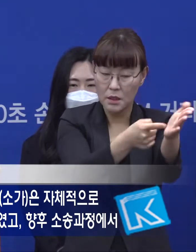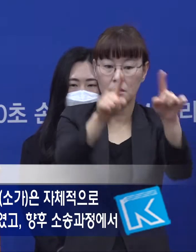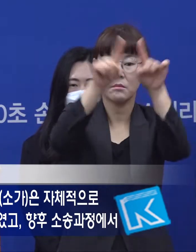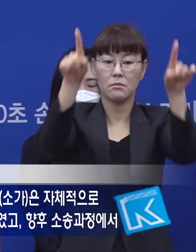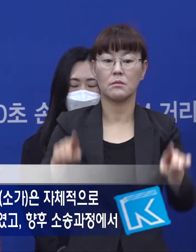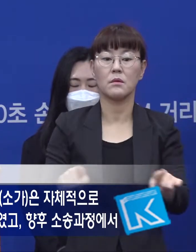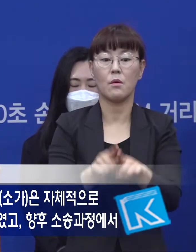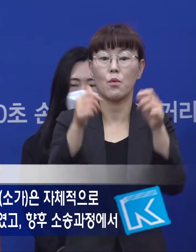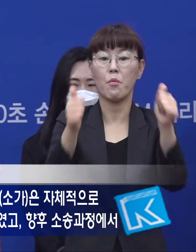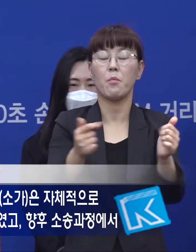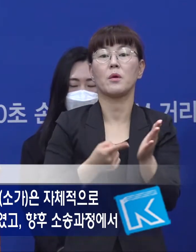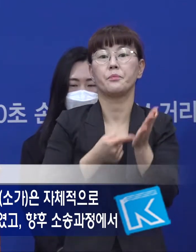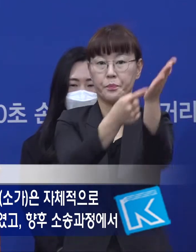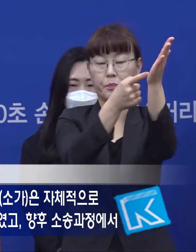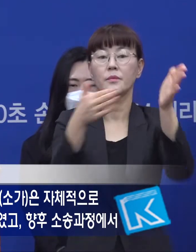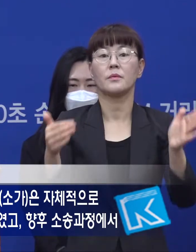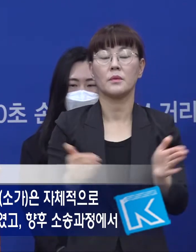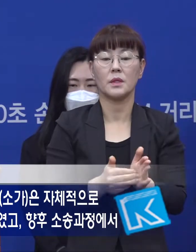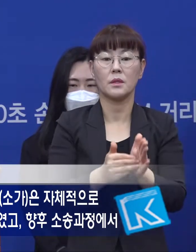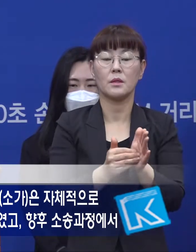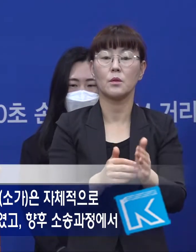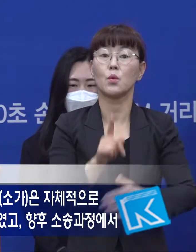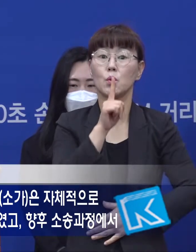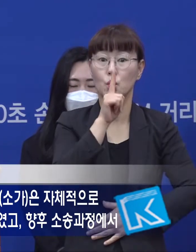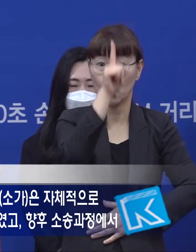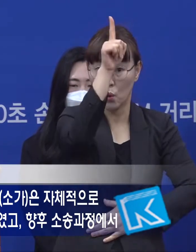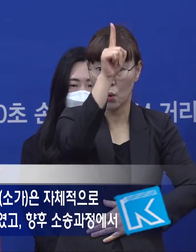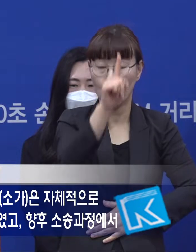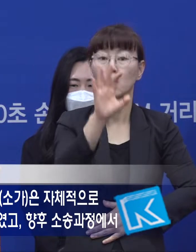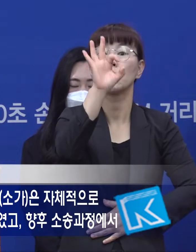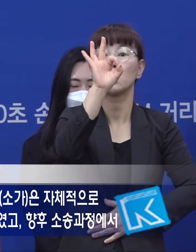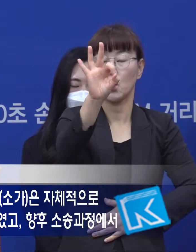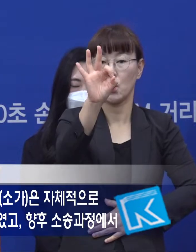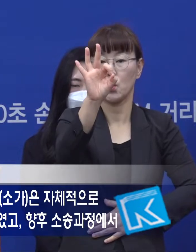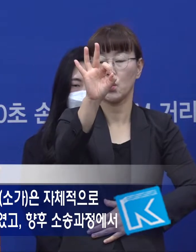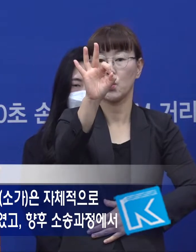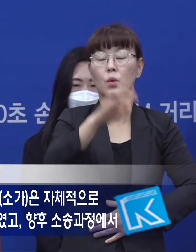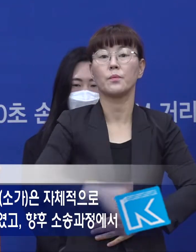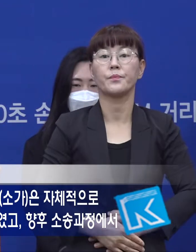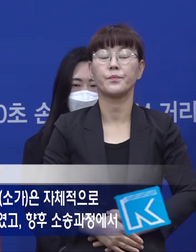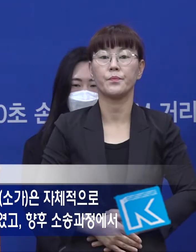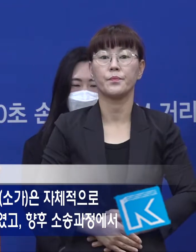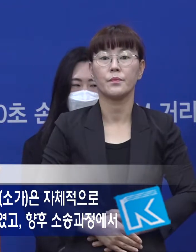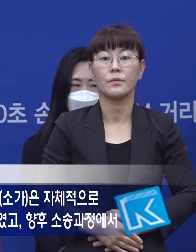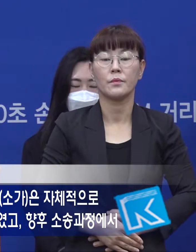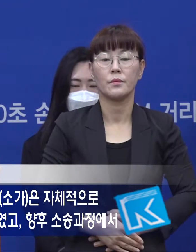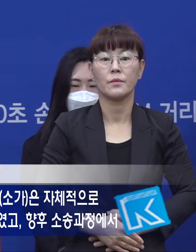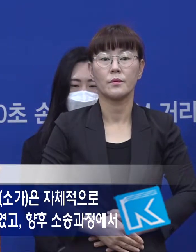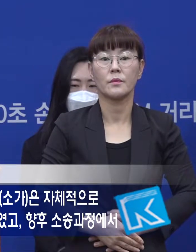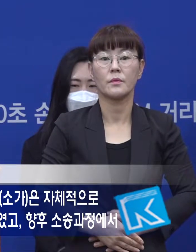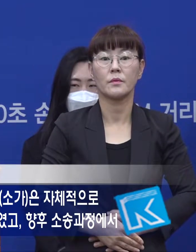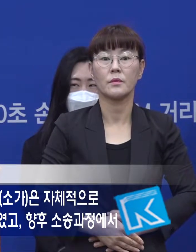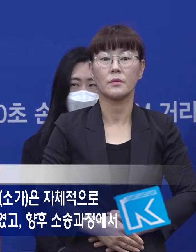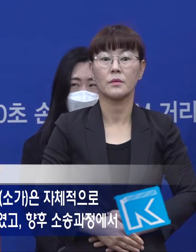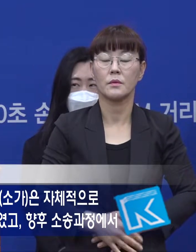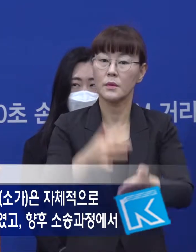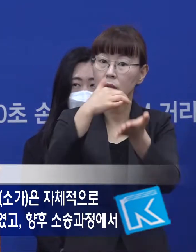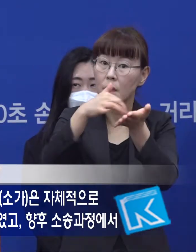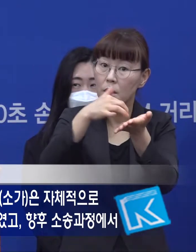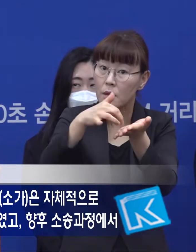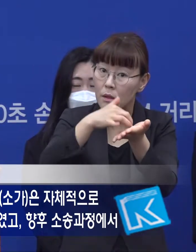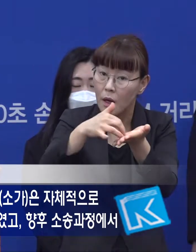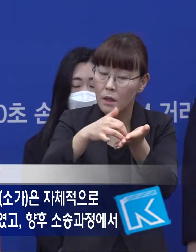접수하였습니다. 소송상 청구금액 소가는 자체적으로 선정한